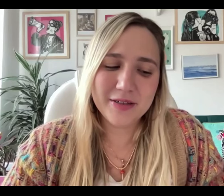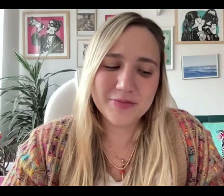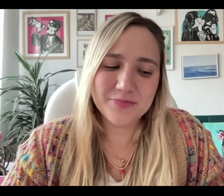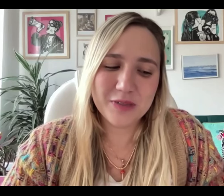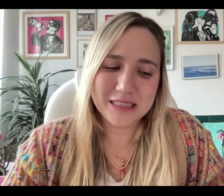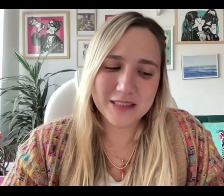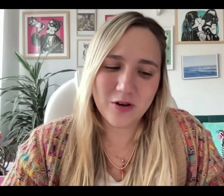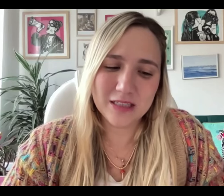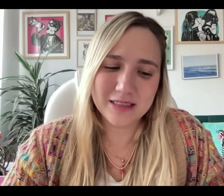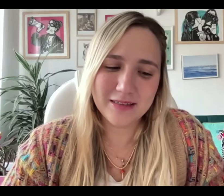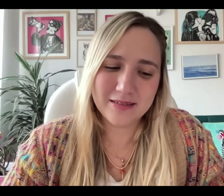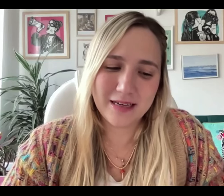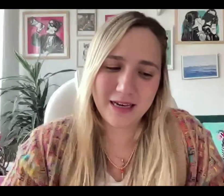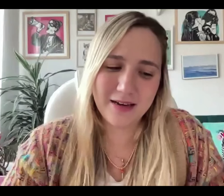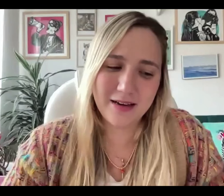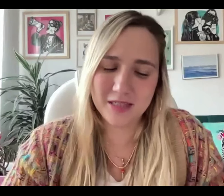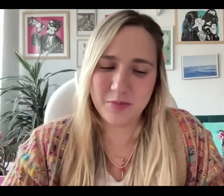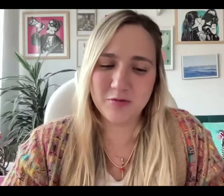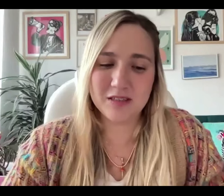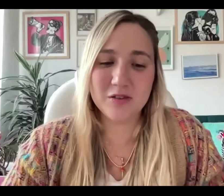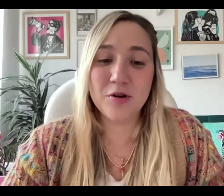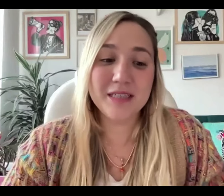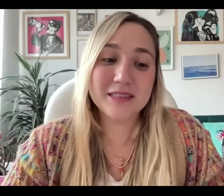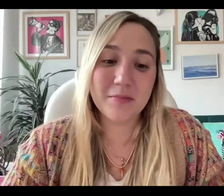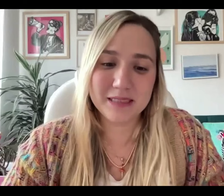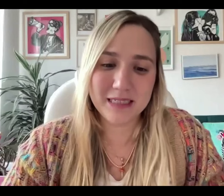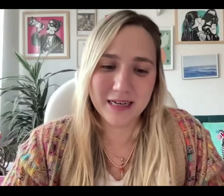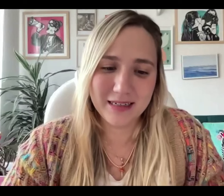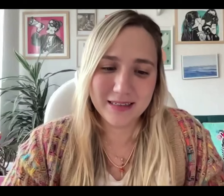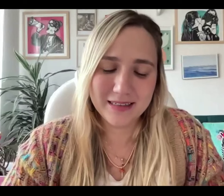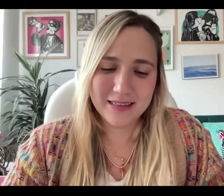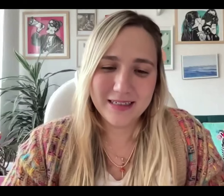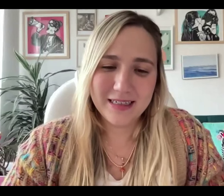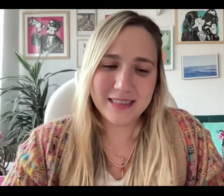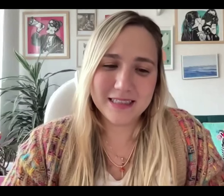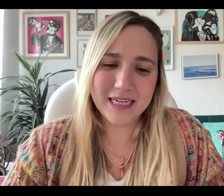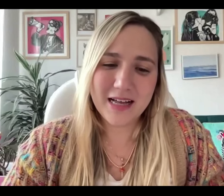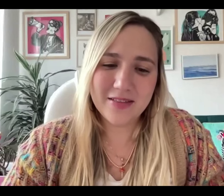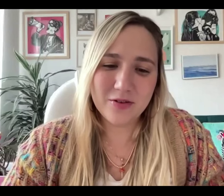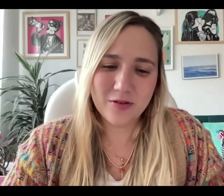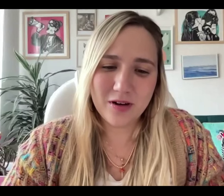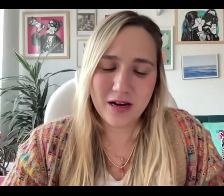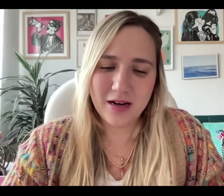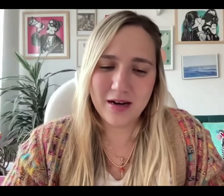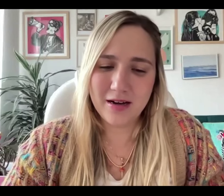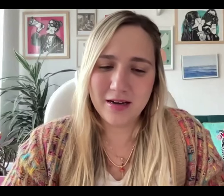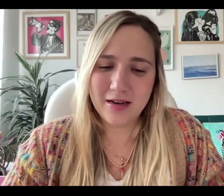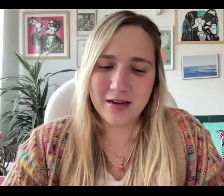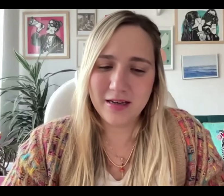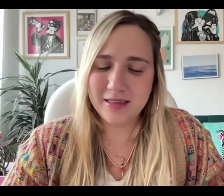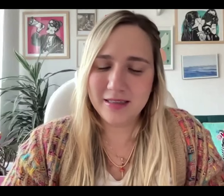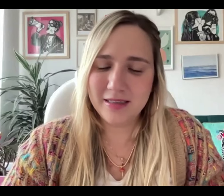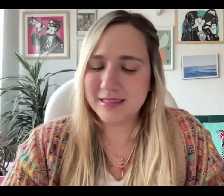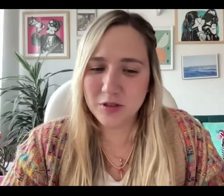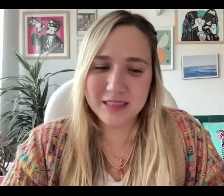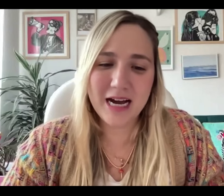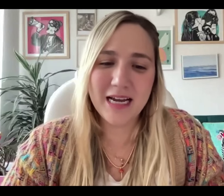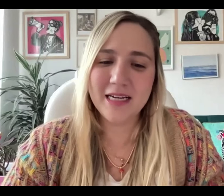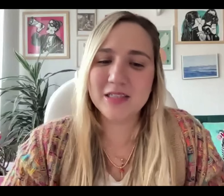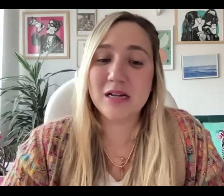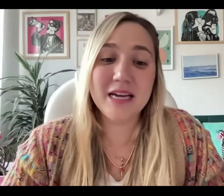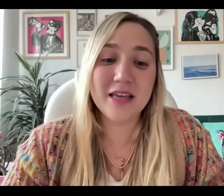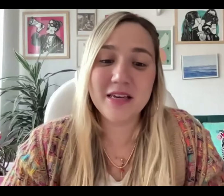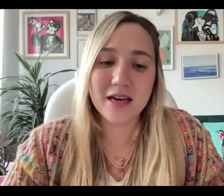y pues esto hace que las preguntas sobre discapacidad estén llegando a instancias judiciales